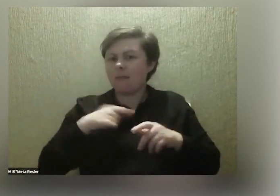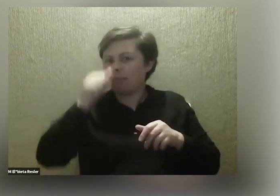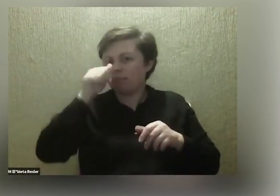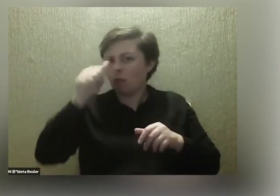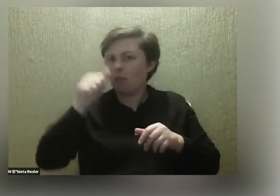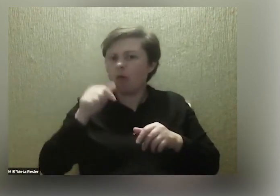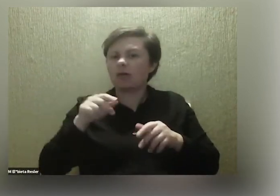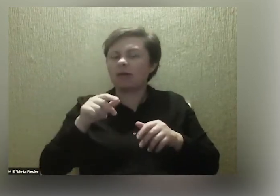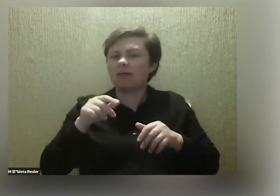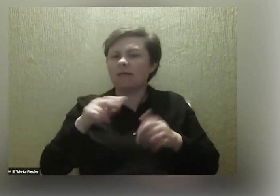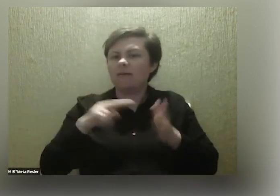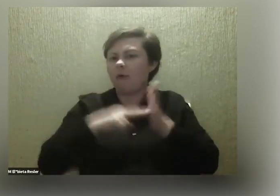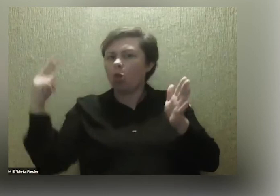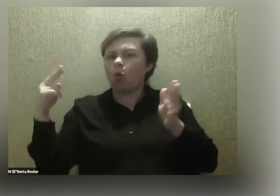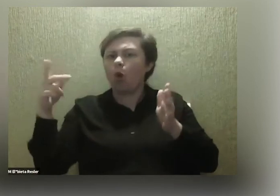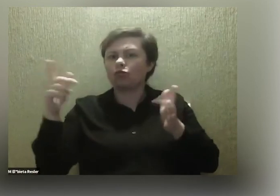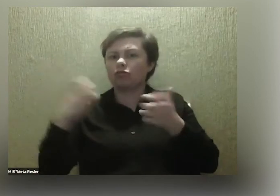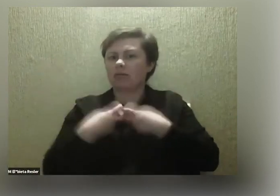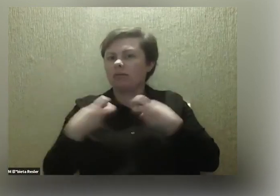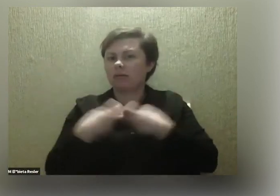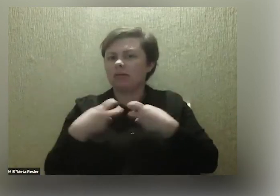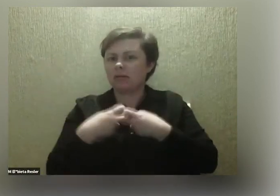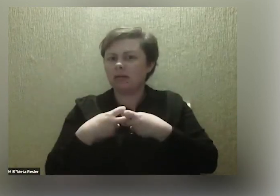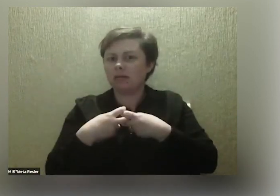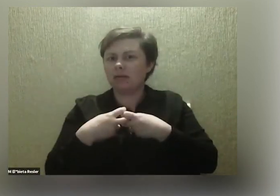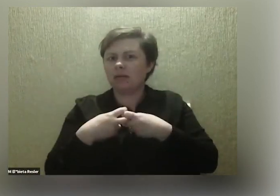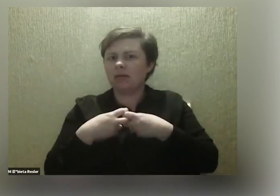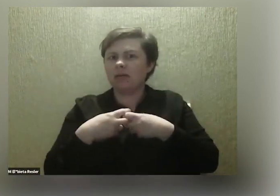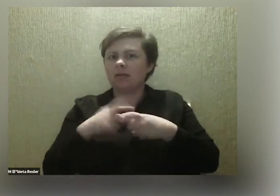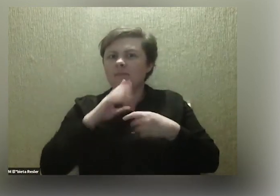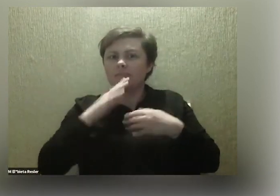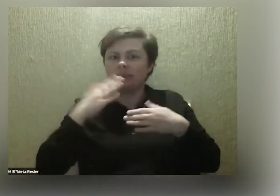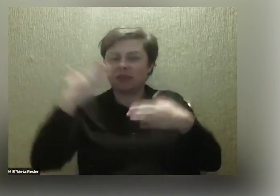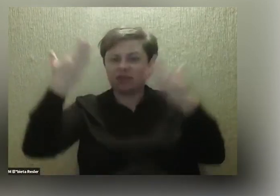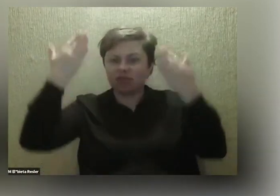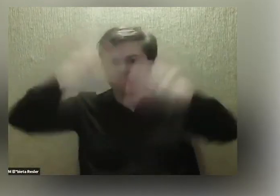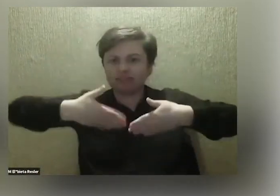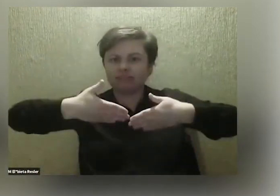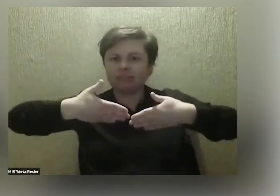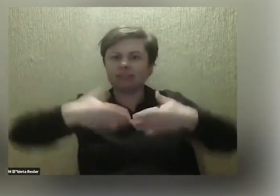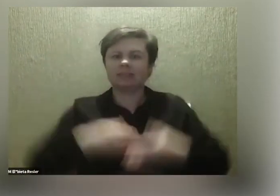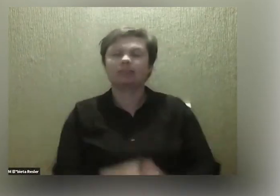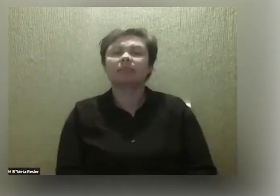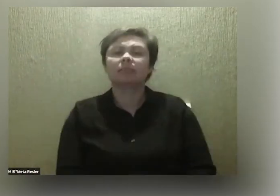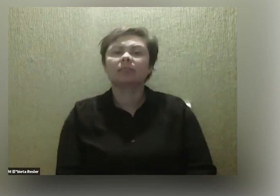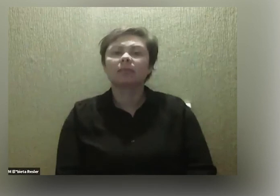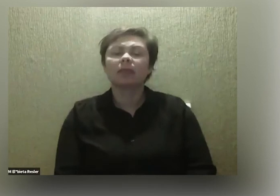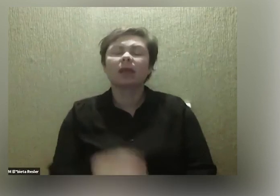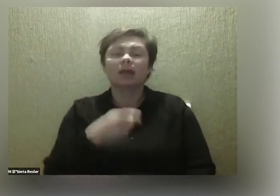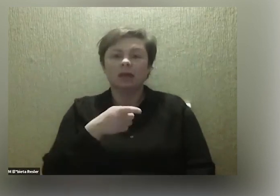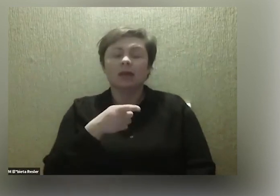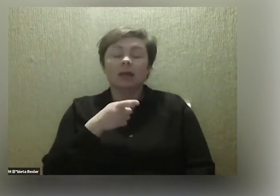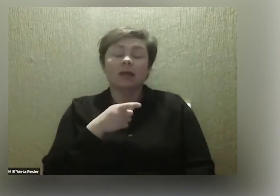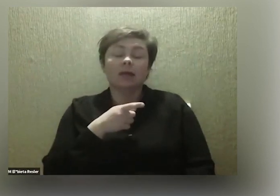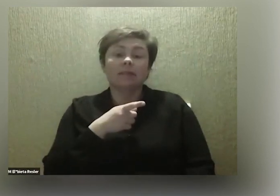potrafię się odłączyć. To taki szabat. Tak, tak. Ale to było dobre. To